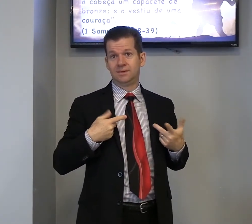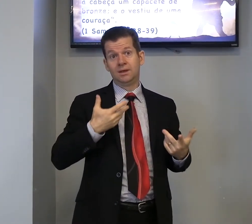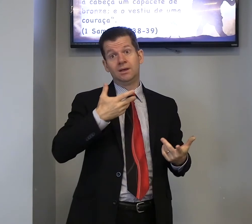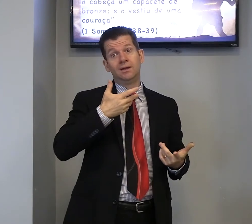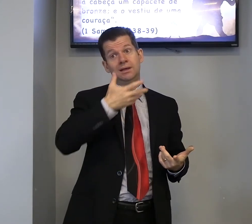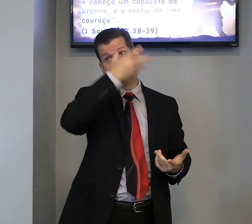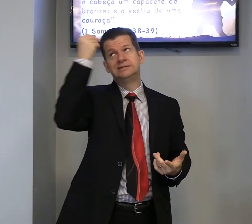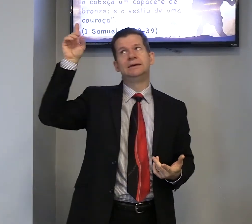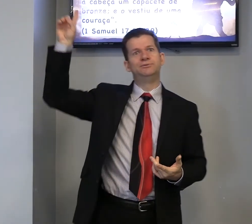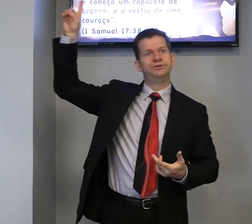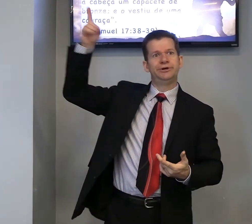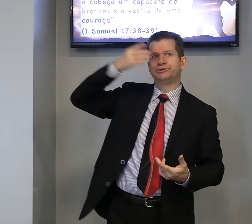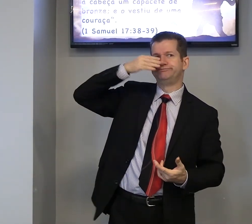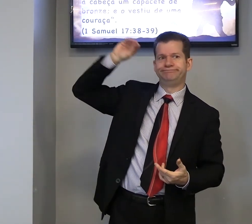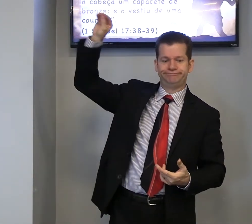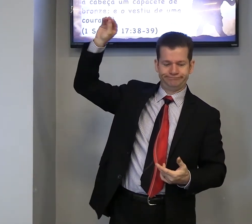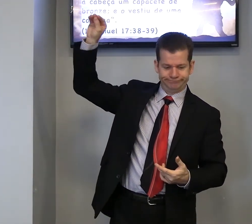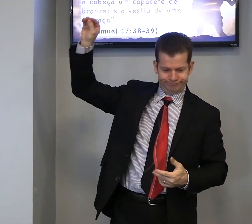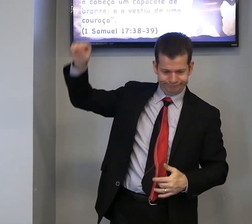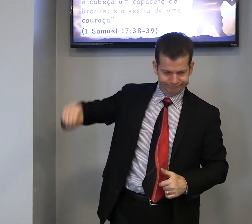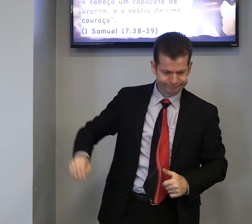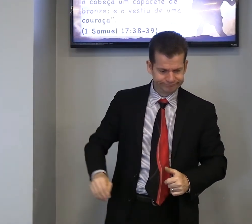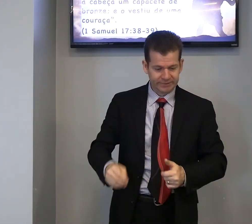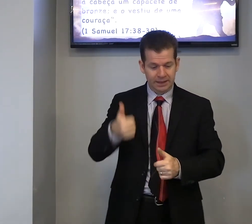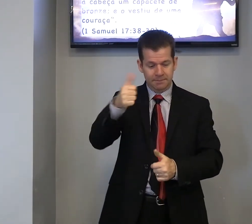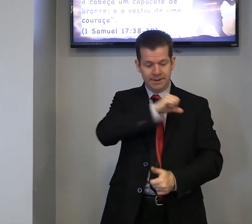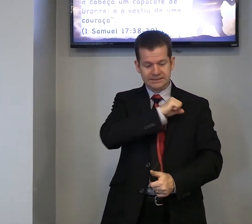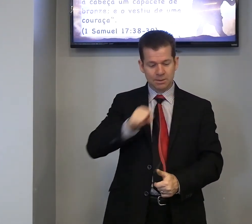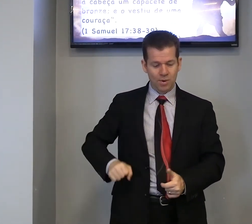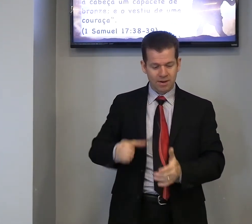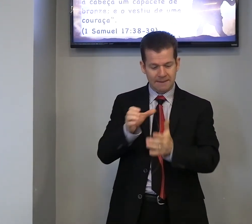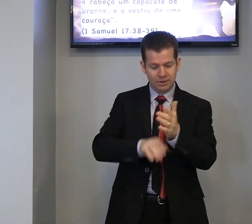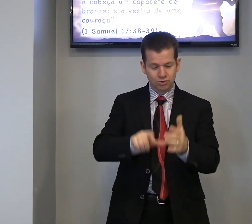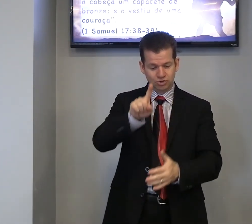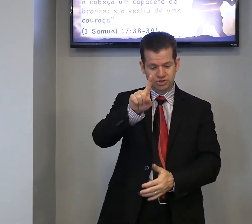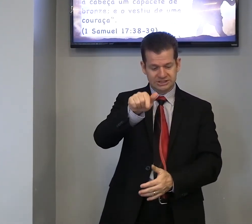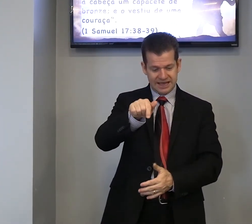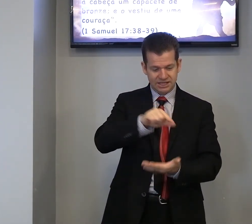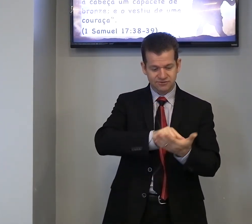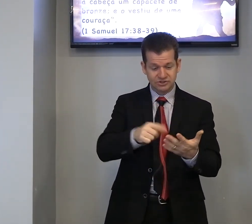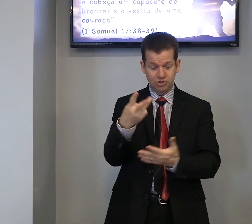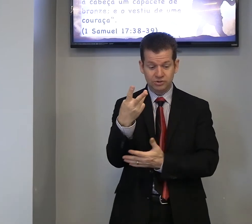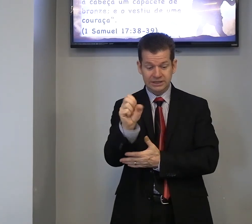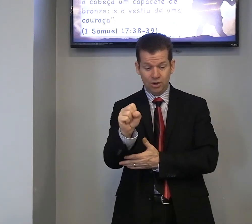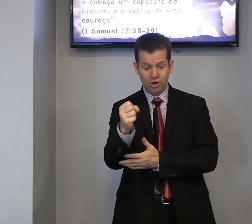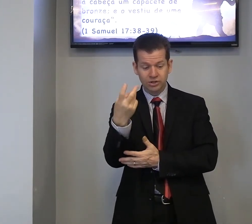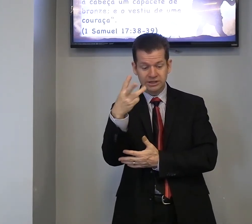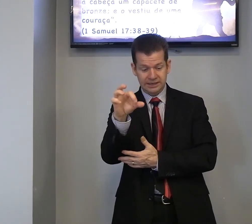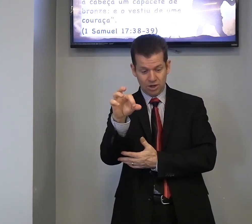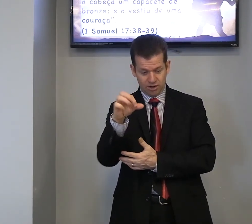e esquecemos de Deus, Pedro Samuel, capítulo 17, versículo 38, 39,